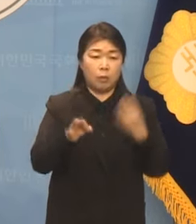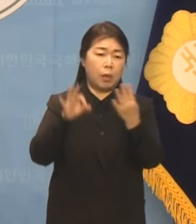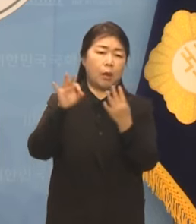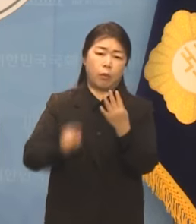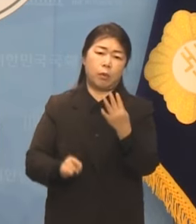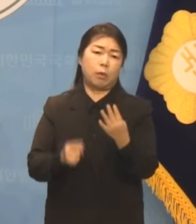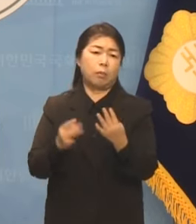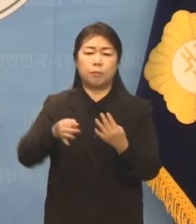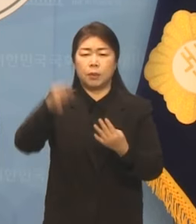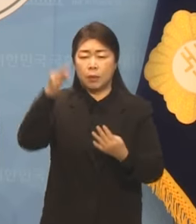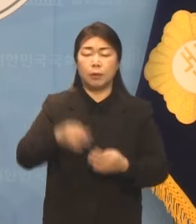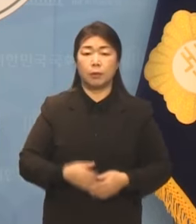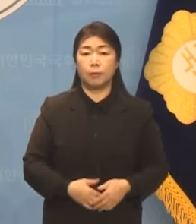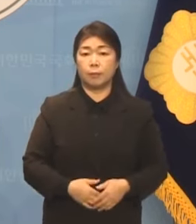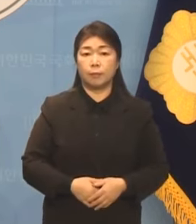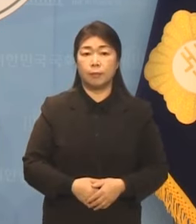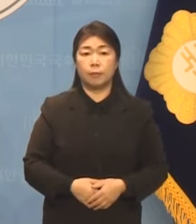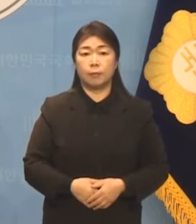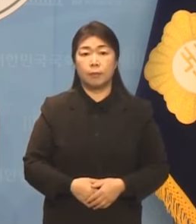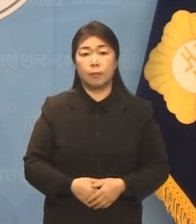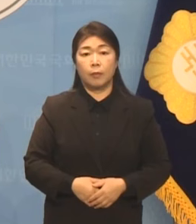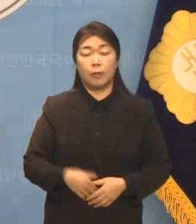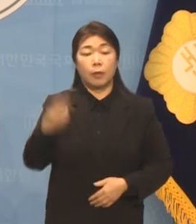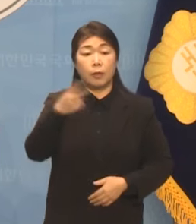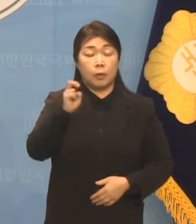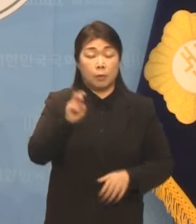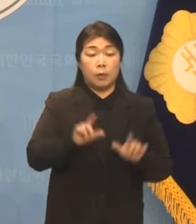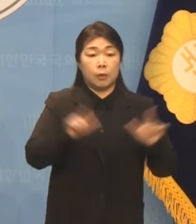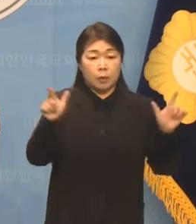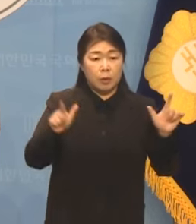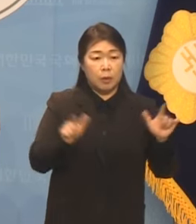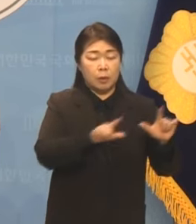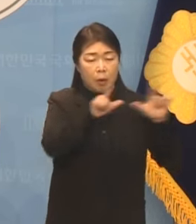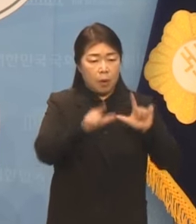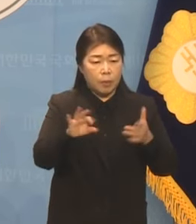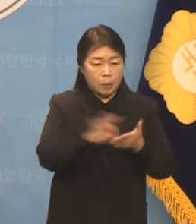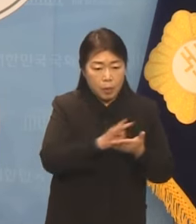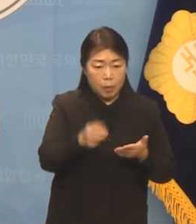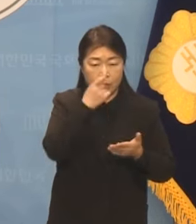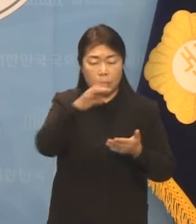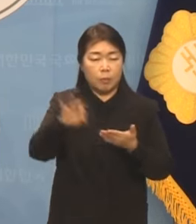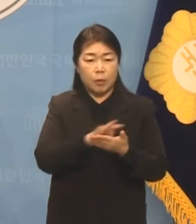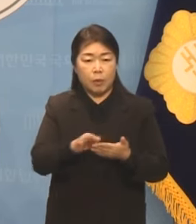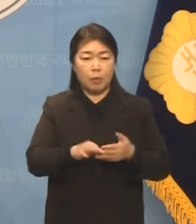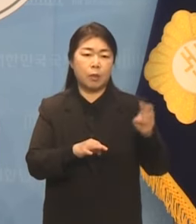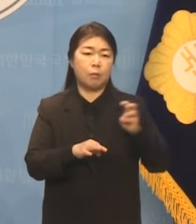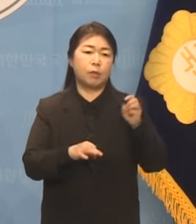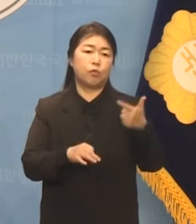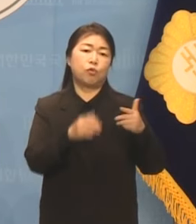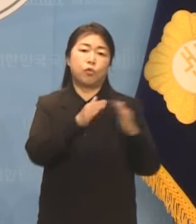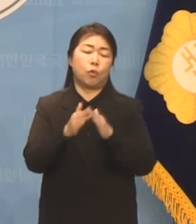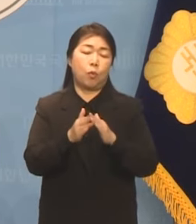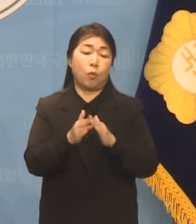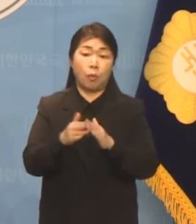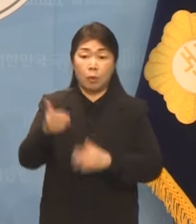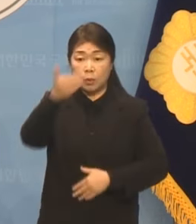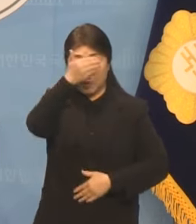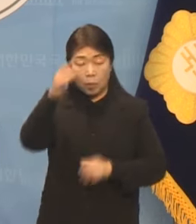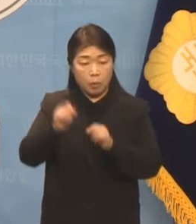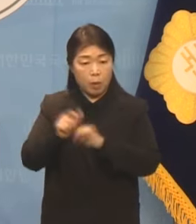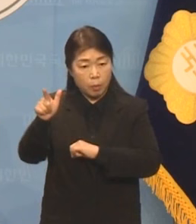누적된 학자금과 생활비 대출의 총액은 36조이며 청년 채무의 72%가 학자금입니다.